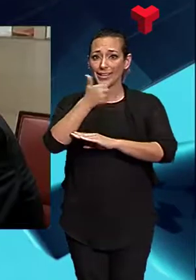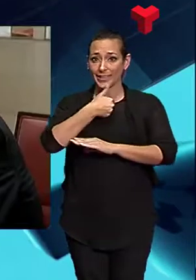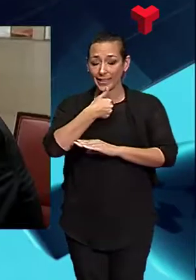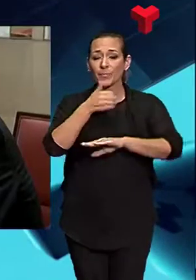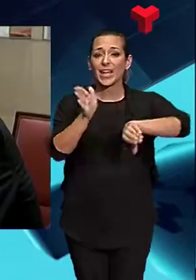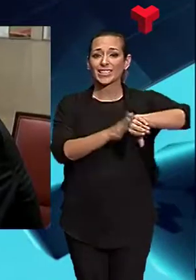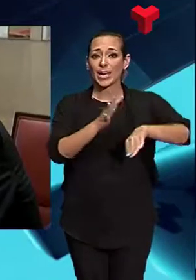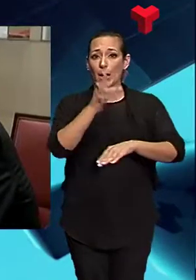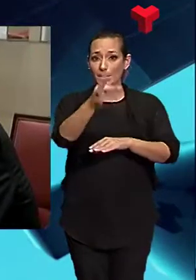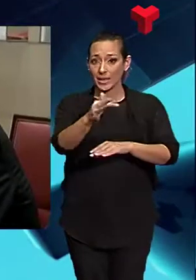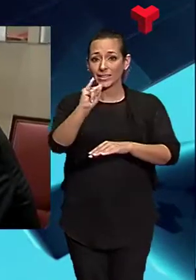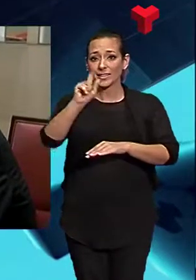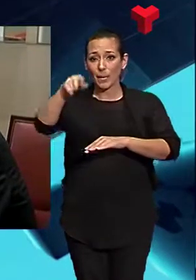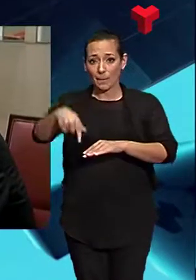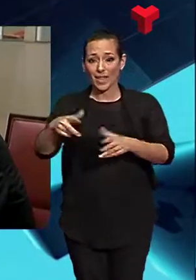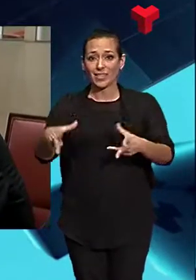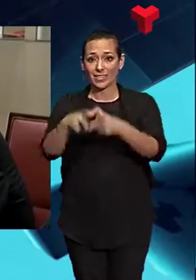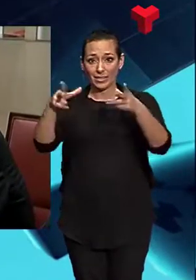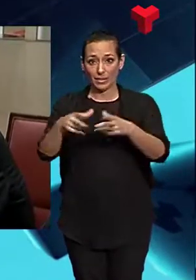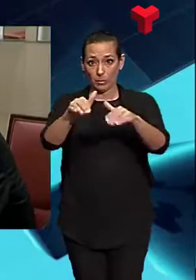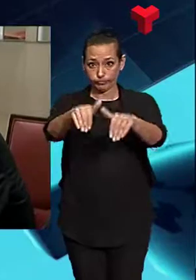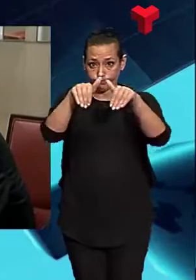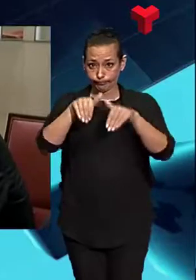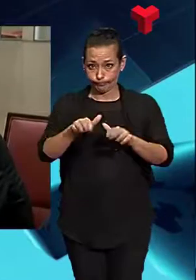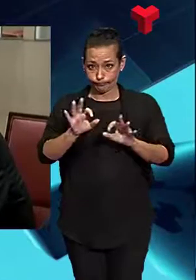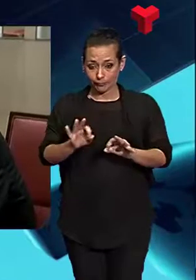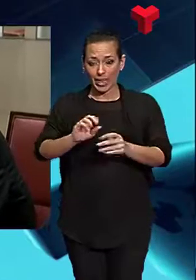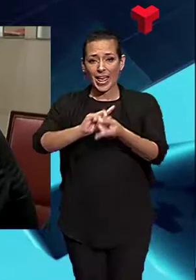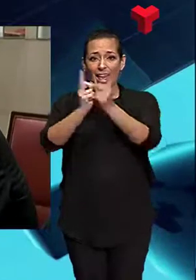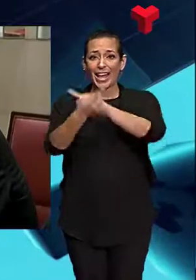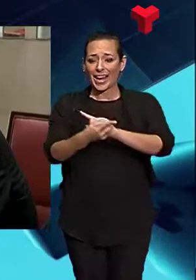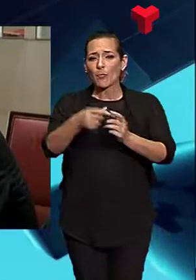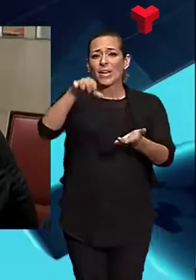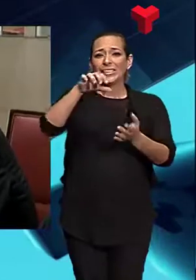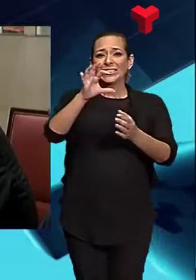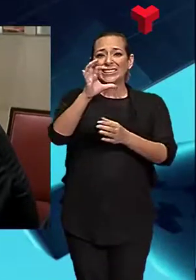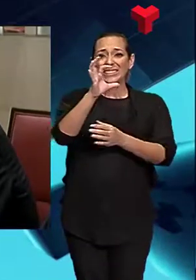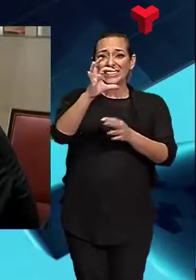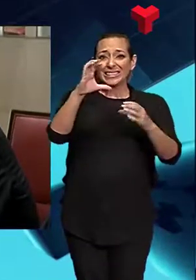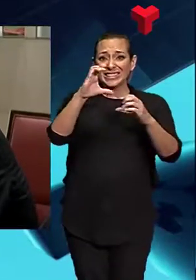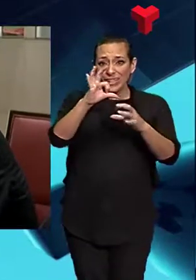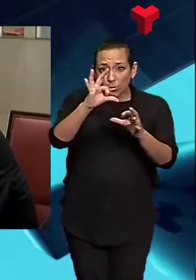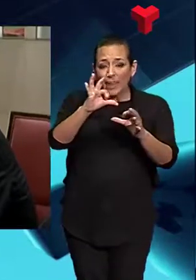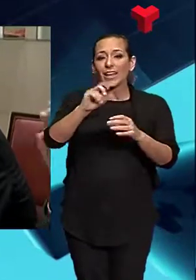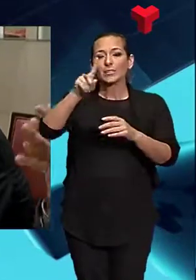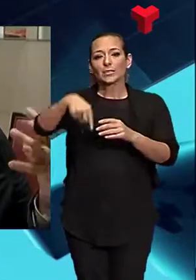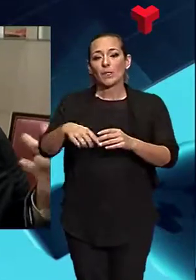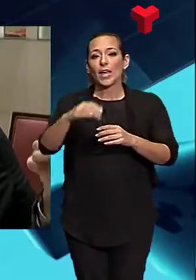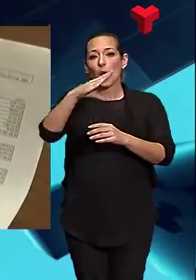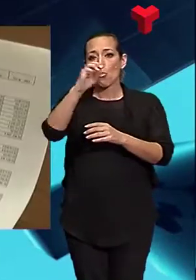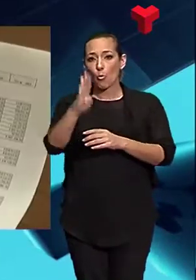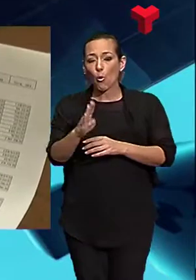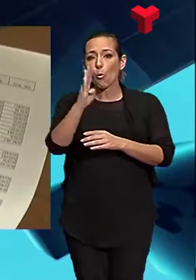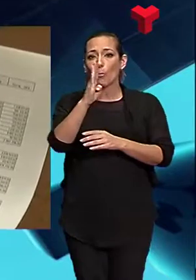i l'abstenció del Partit Demòcrata. En canvi, Terrassa en Comú, Ciutadans, la CUP i el Partit Popular han anunciat el seu vot en contra.